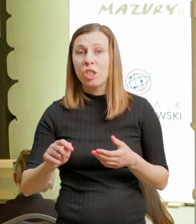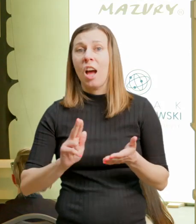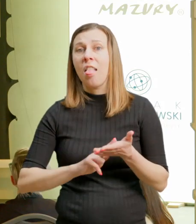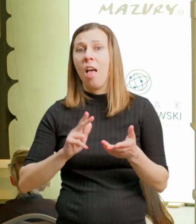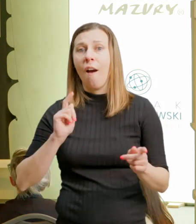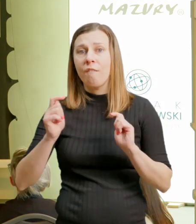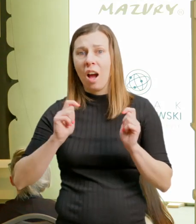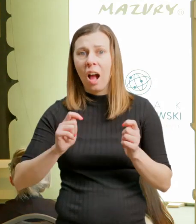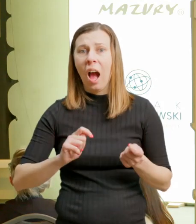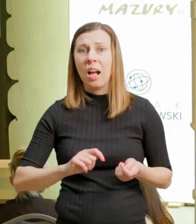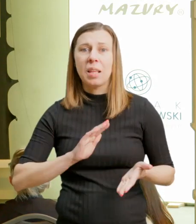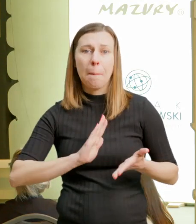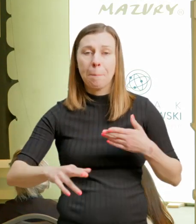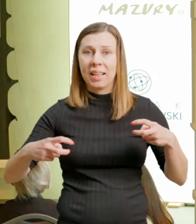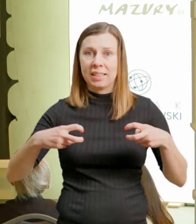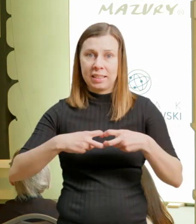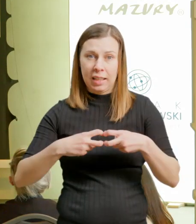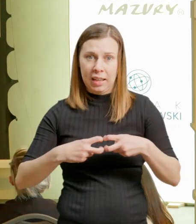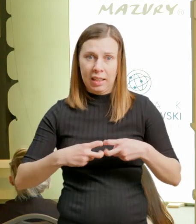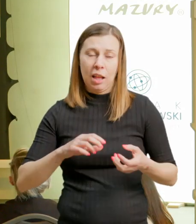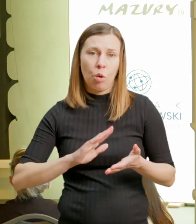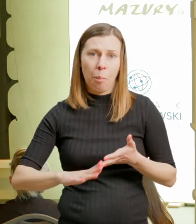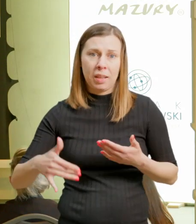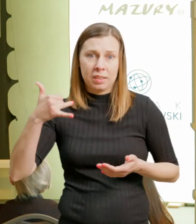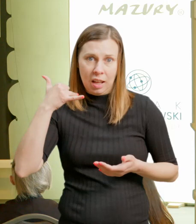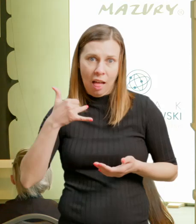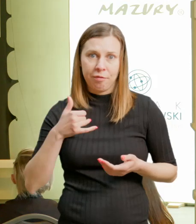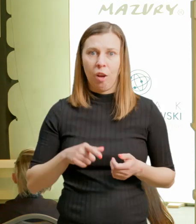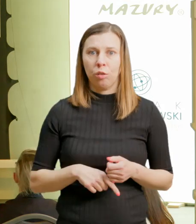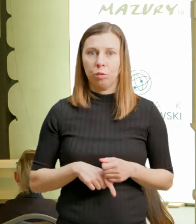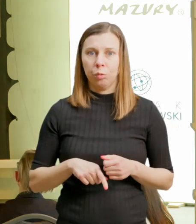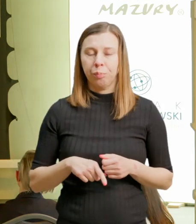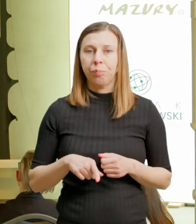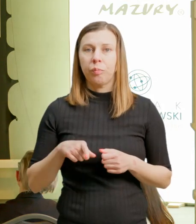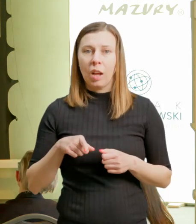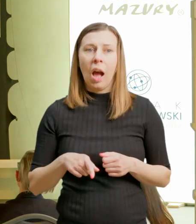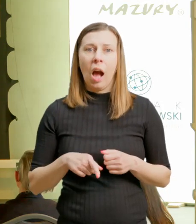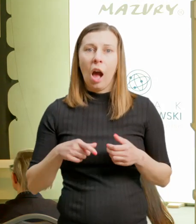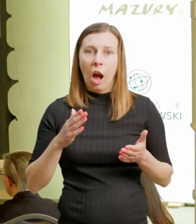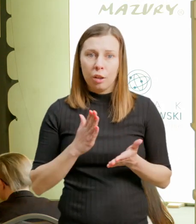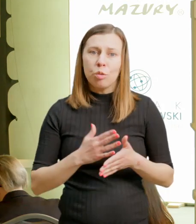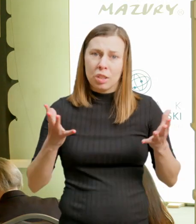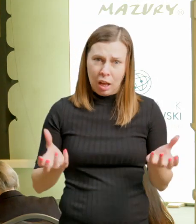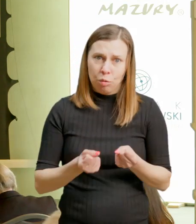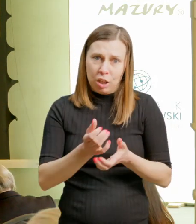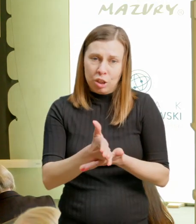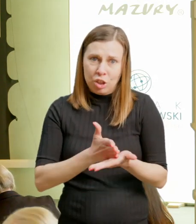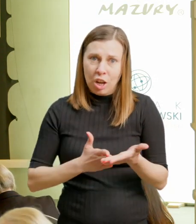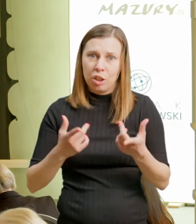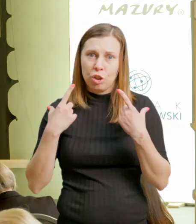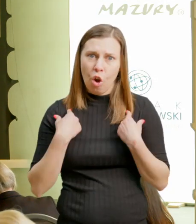jest paradoksalne być może, się wydaje, ale już znajduje się część osób i to